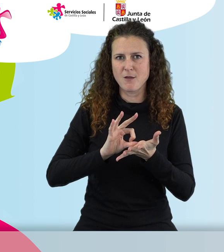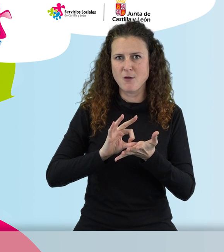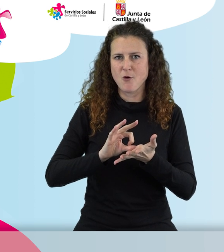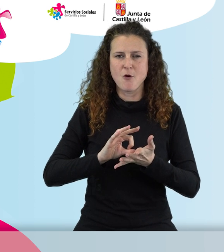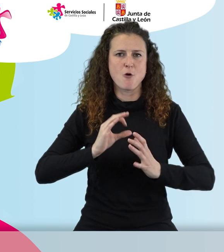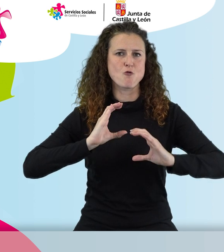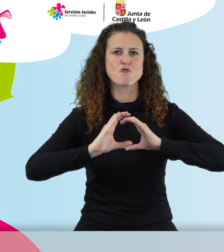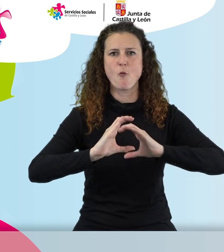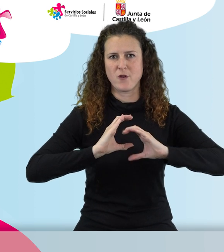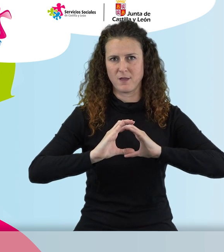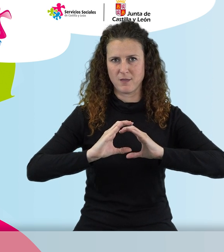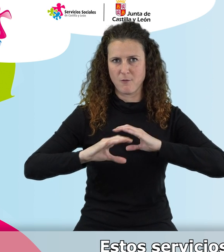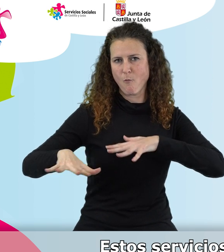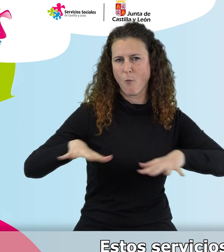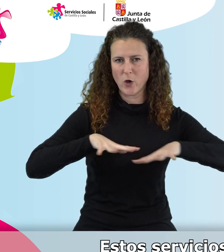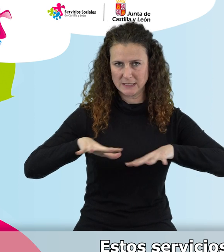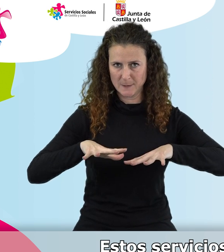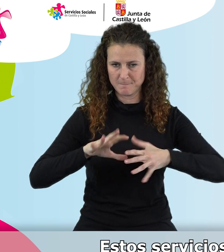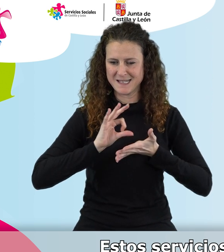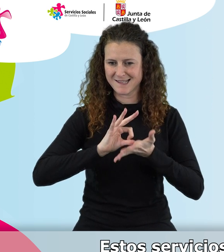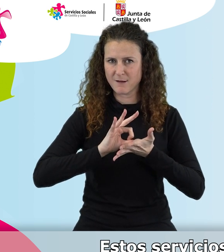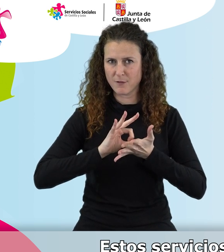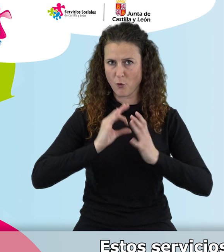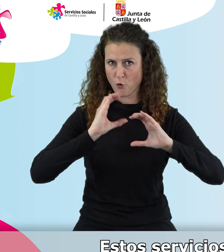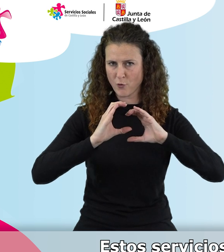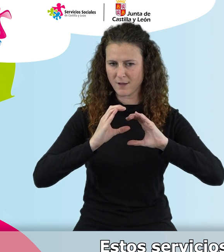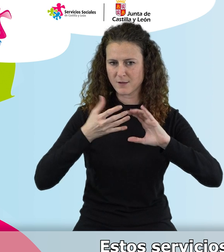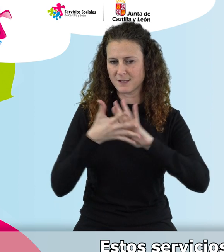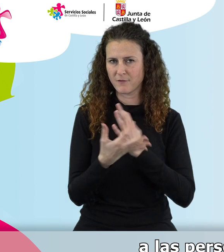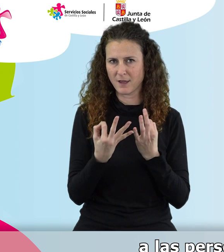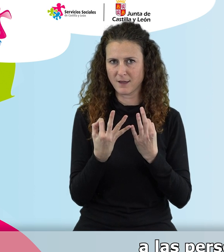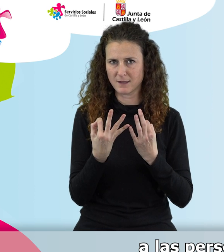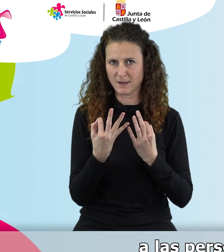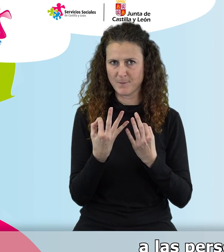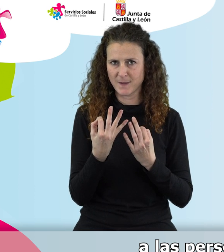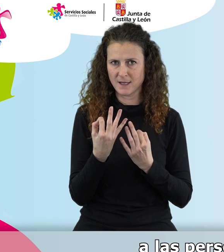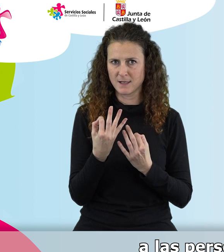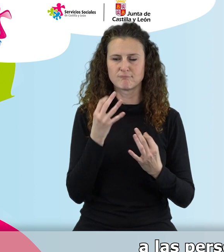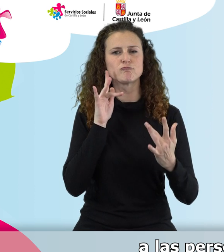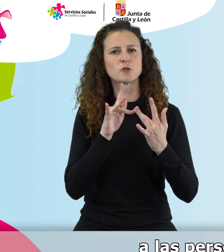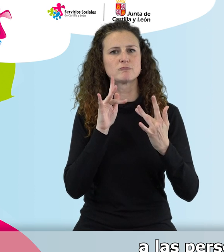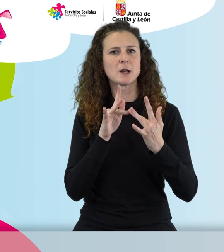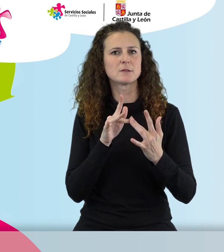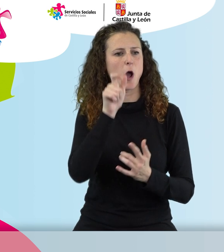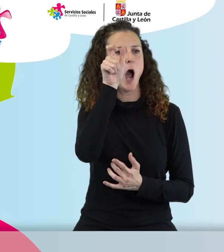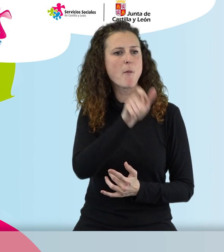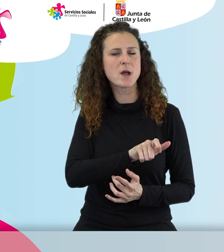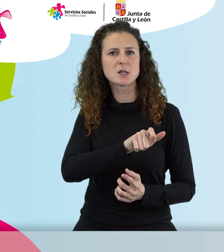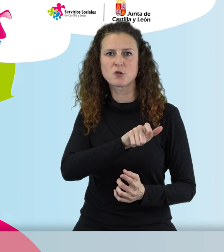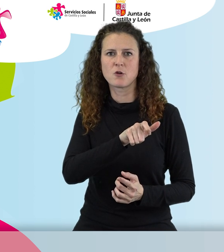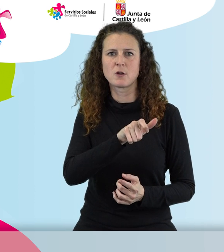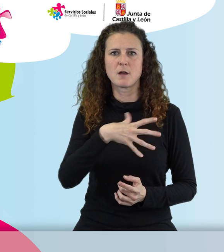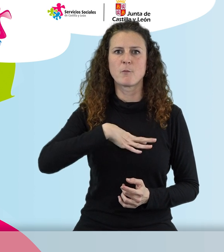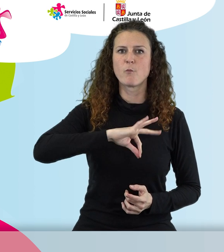proactivas o servicios proactivos. Estos servicios realizan un acompañamiento periódico a las personas en distintas situaciones que les pueden